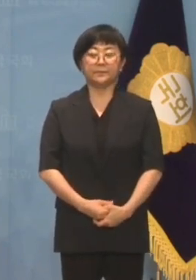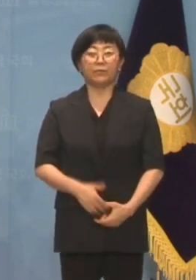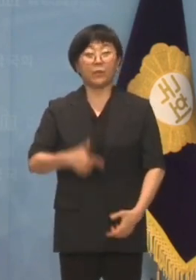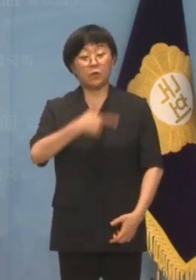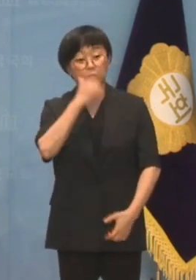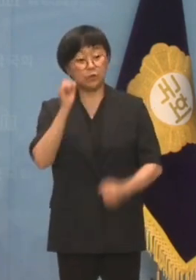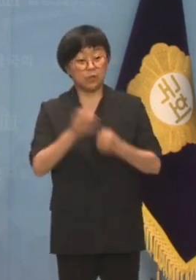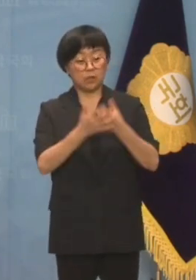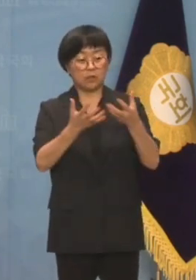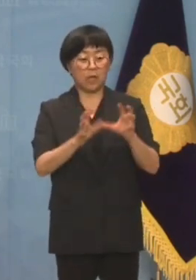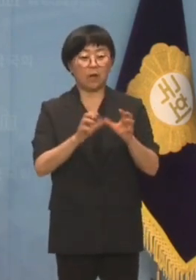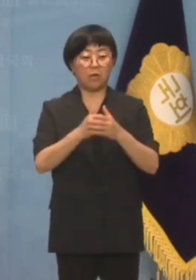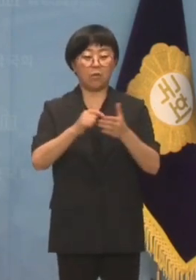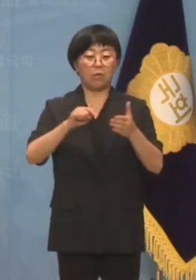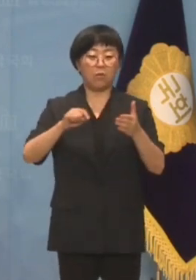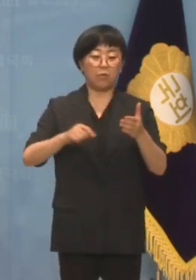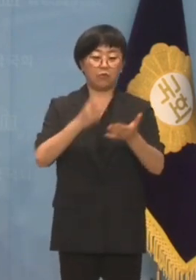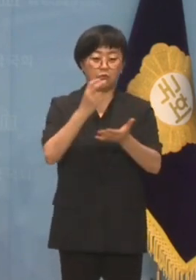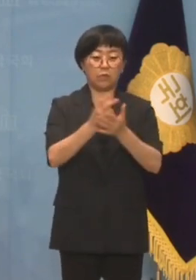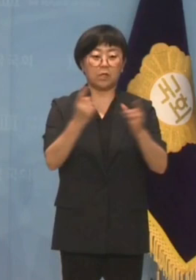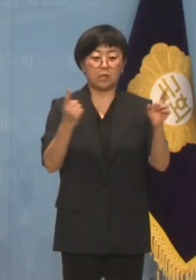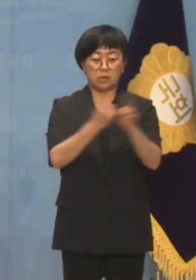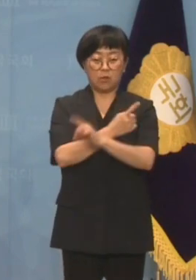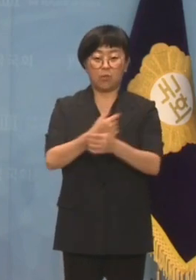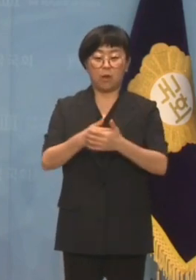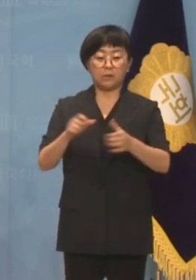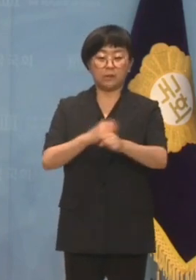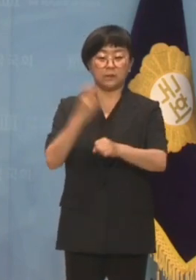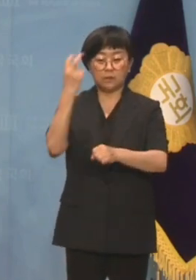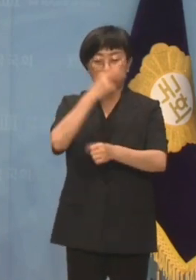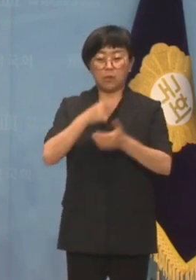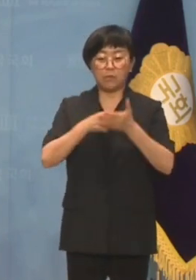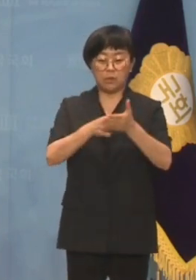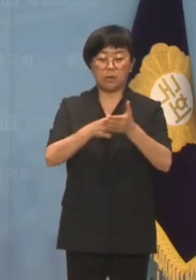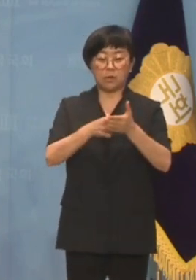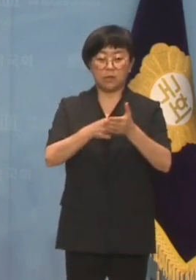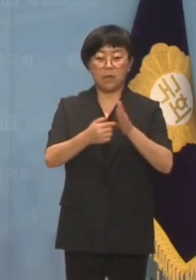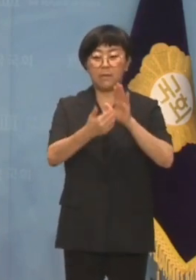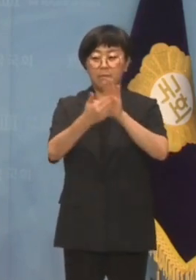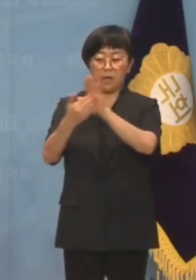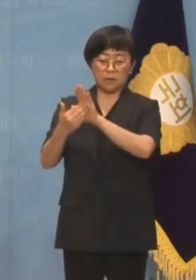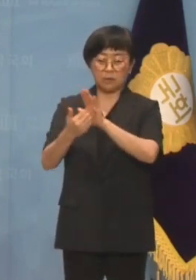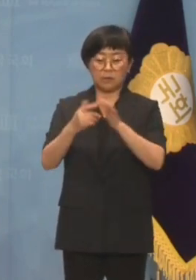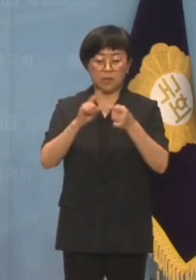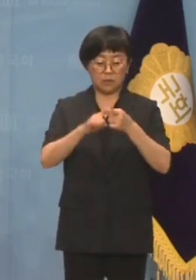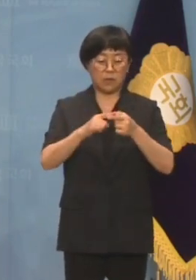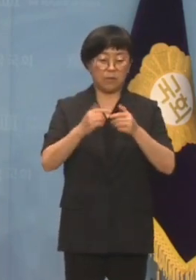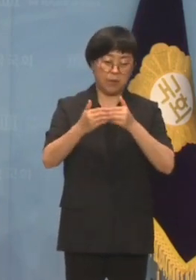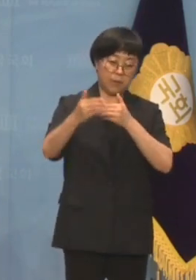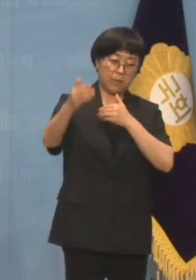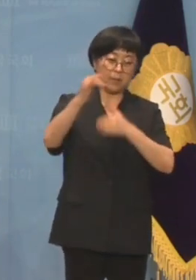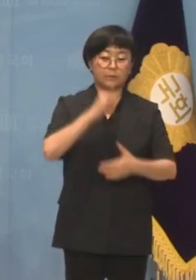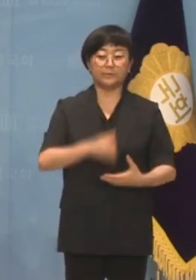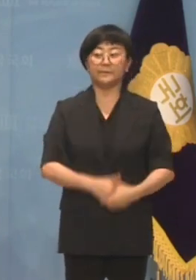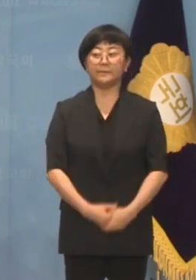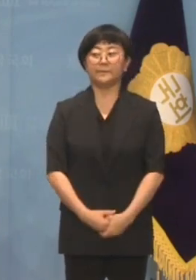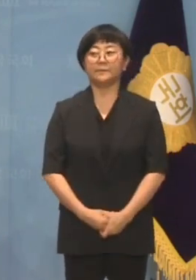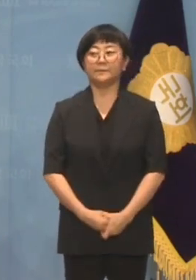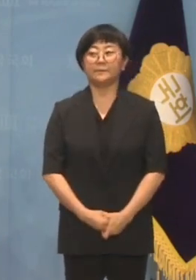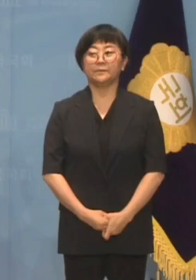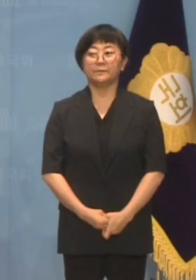모자랐는지 당원을 개정하고 쌍특검을 밀어붙이며 방탕복을 겹겹이 껴입었습니다.